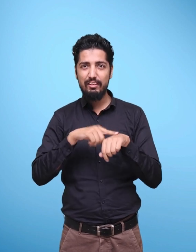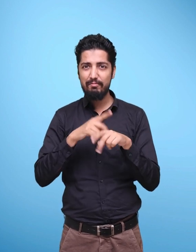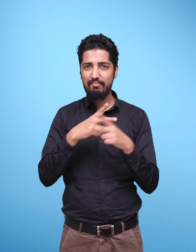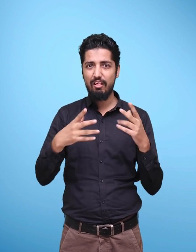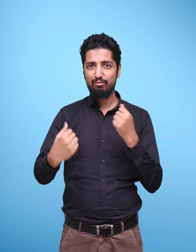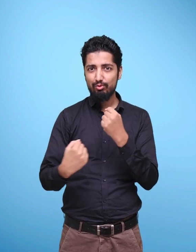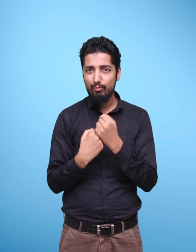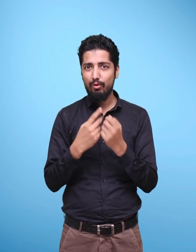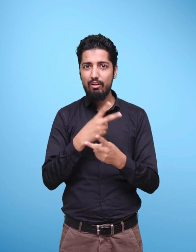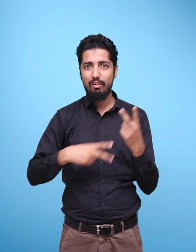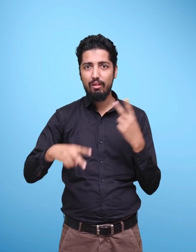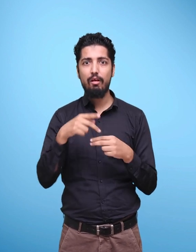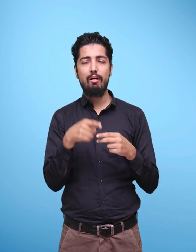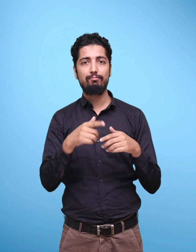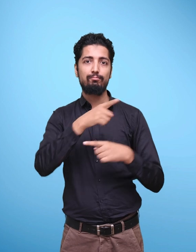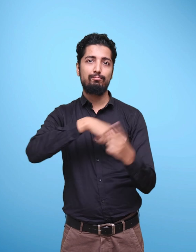in making this possible.